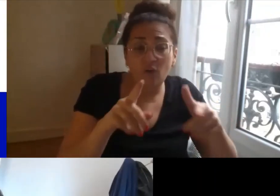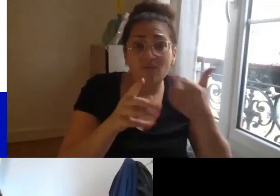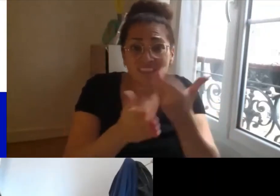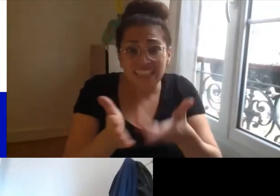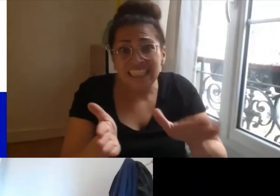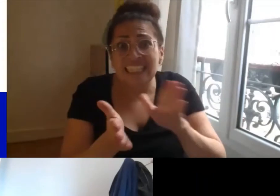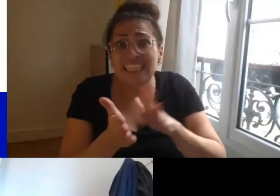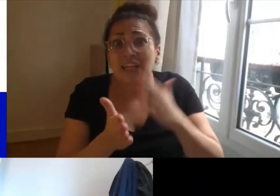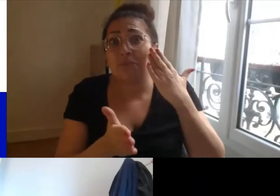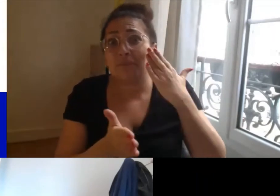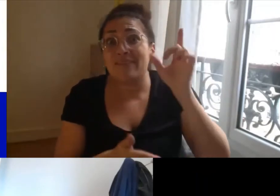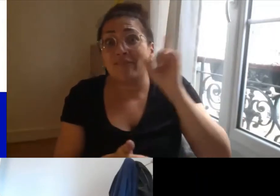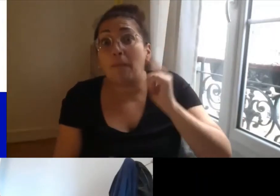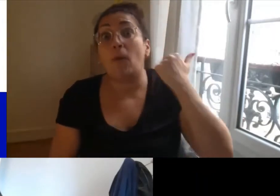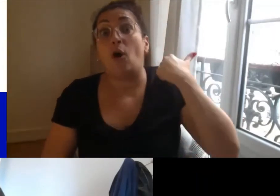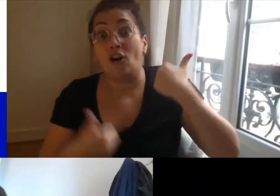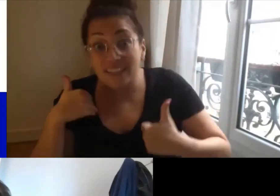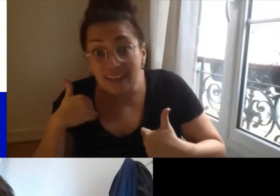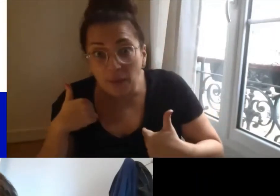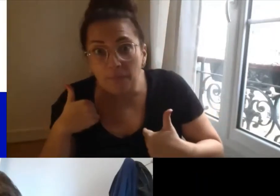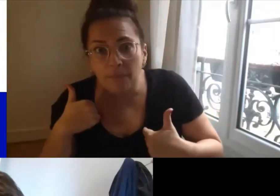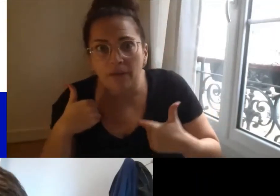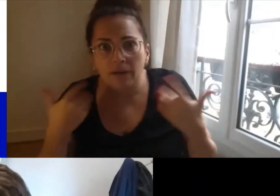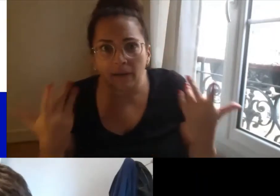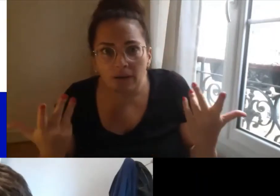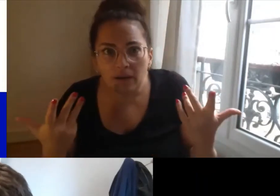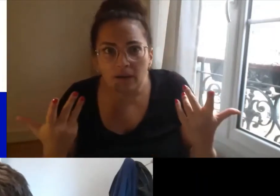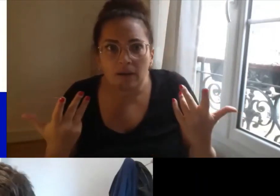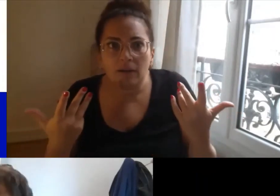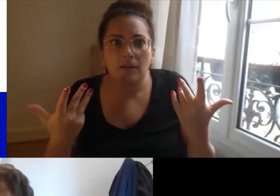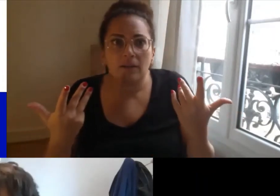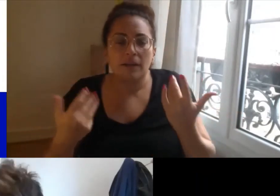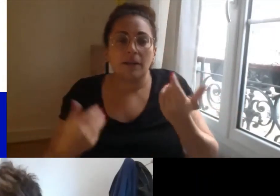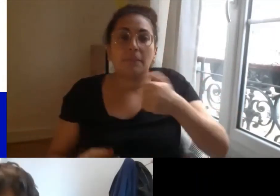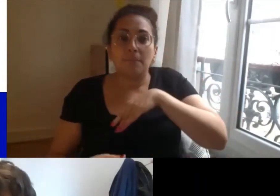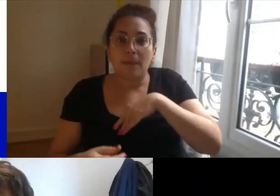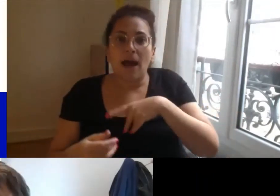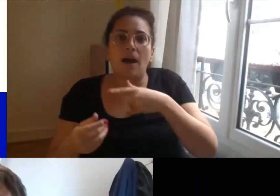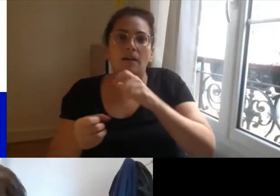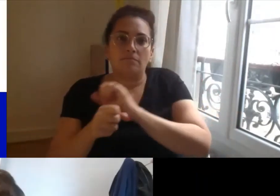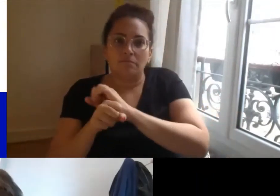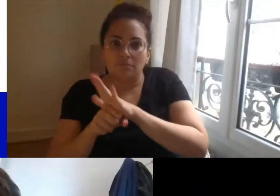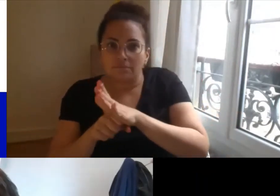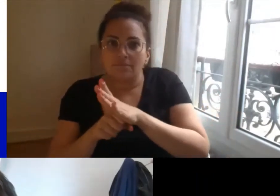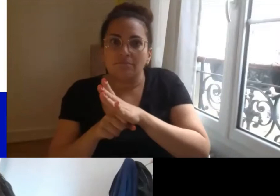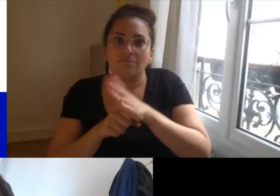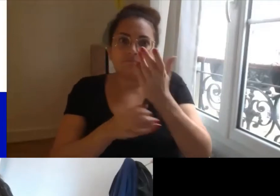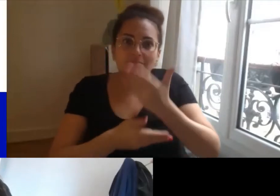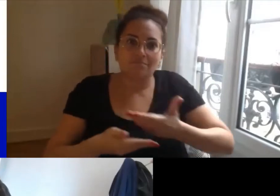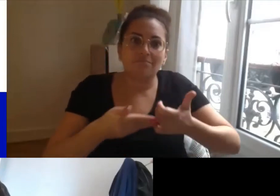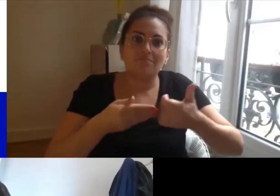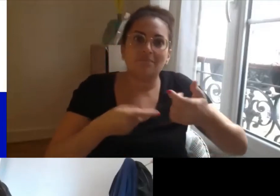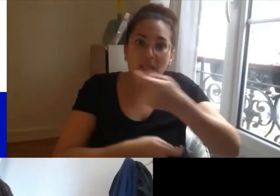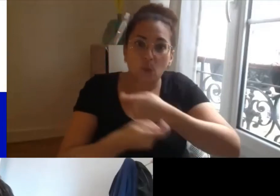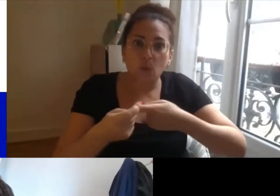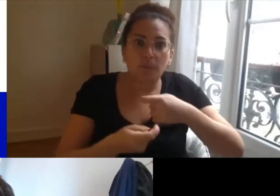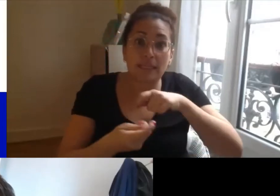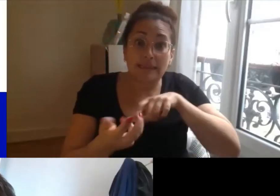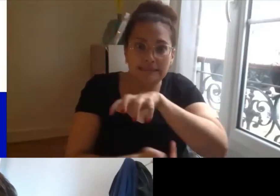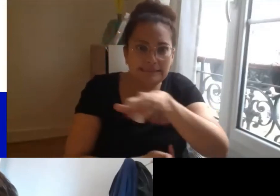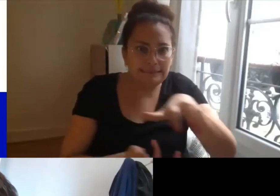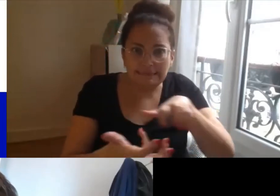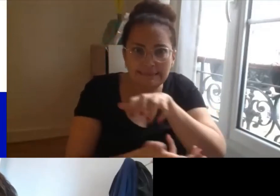du fait de difficultés à la fois sanitaires et économiques et donc les femmes handicapées dans ce